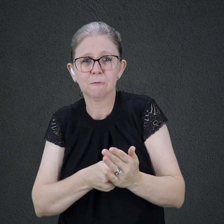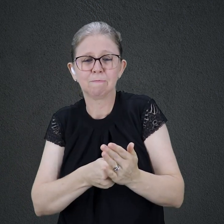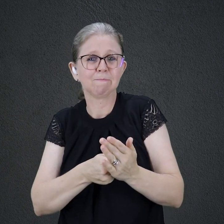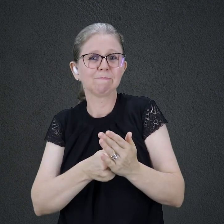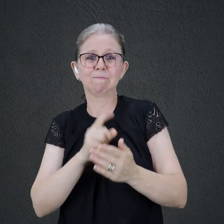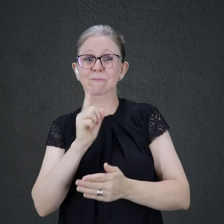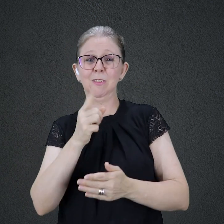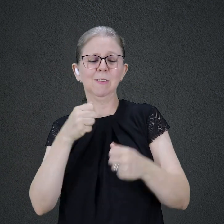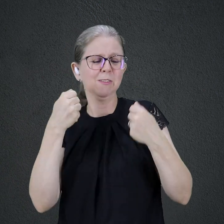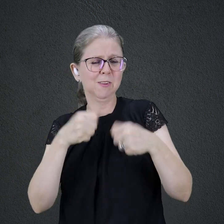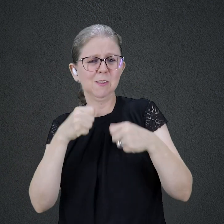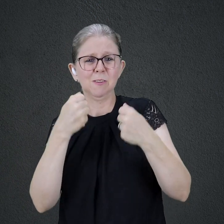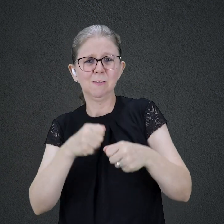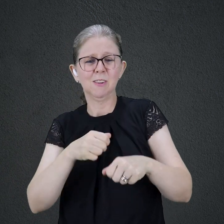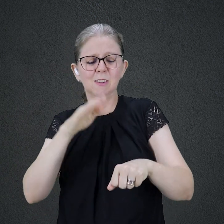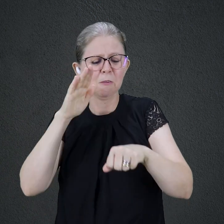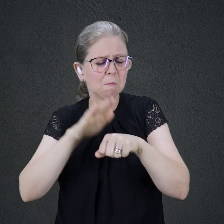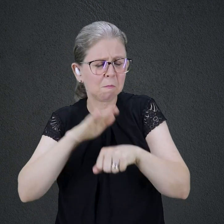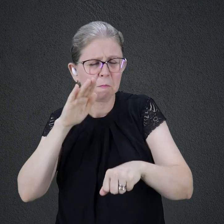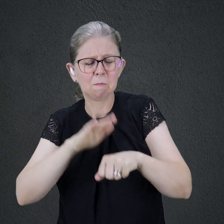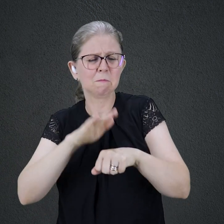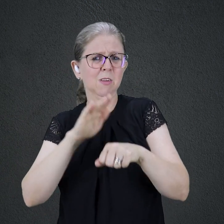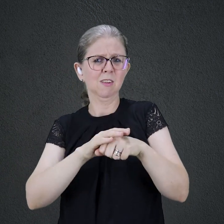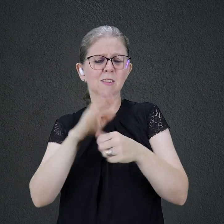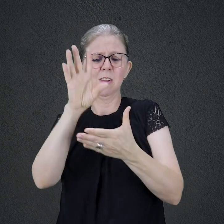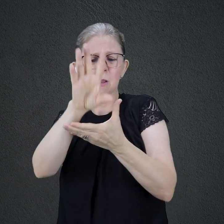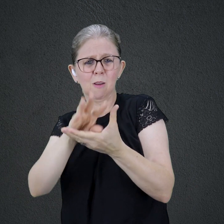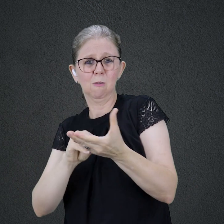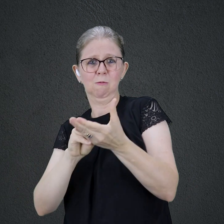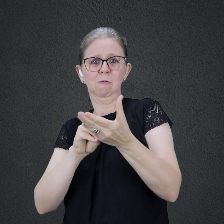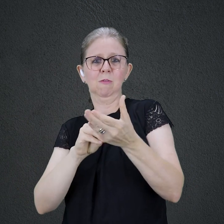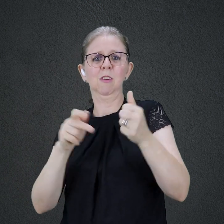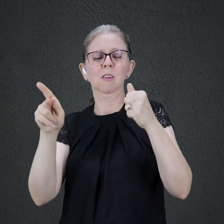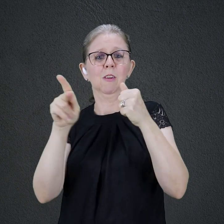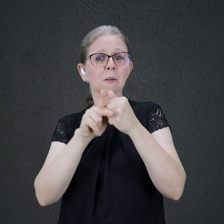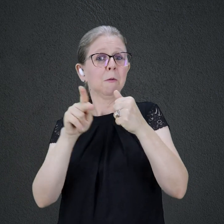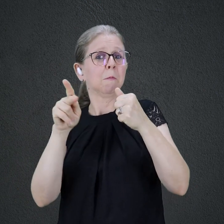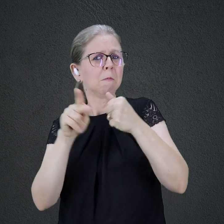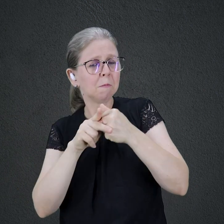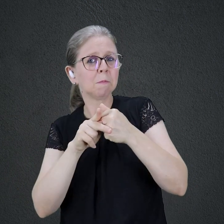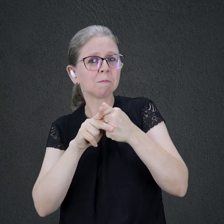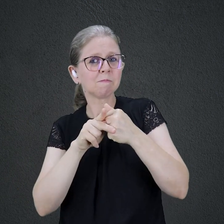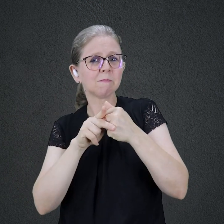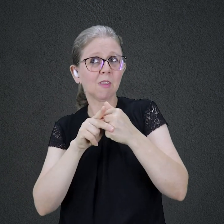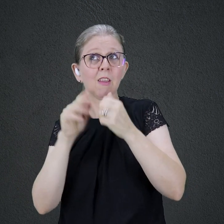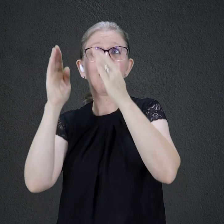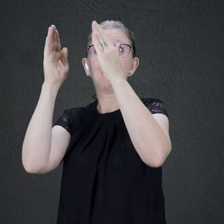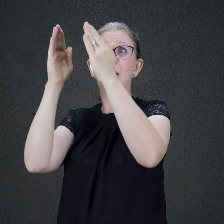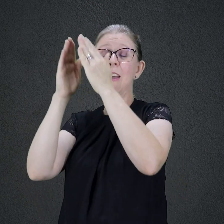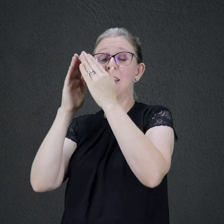fazer como Pedro. Não tendo como ficar sobre as ondas por sua própria força, recorreu a Jesus para conseguir